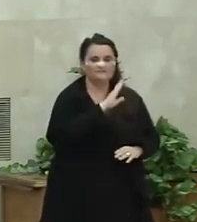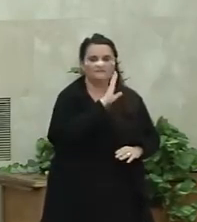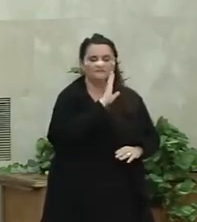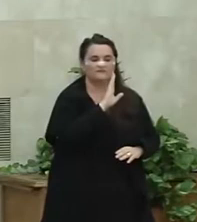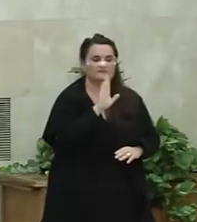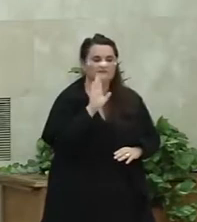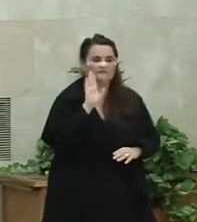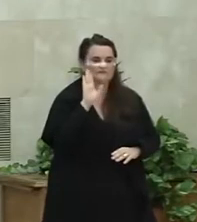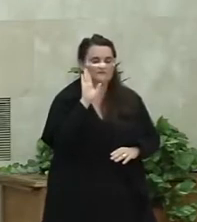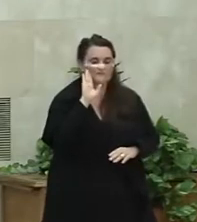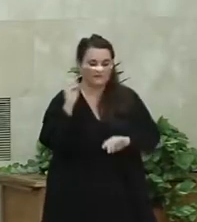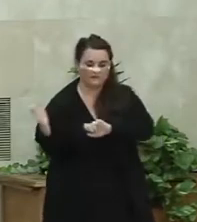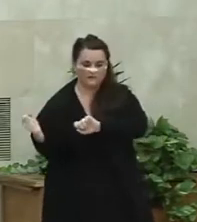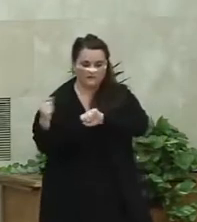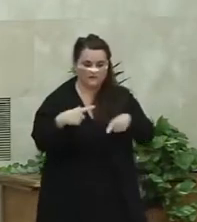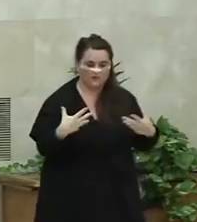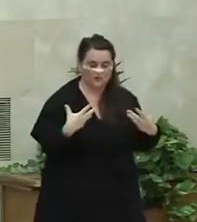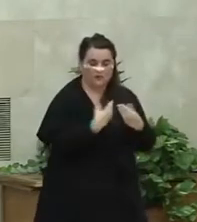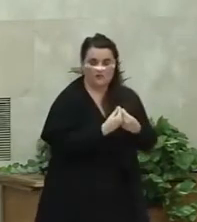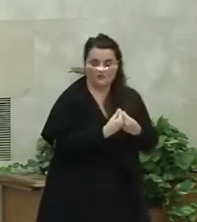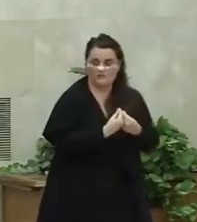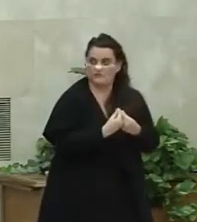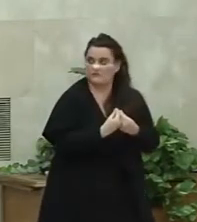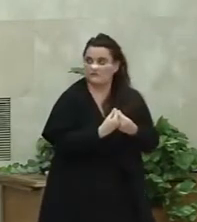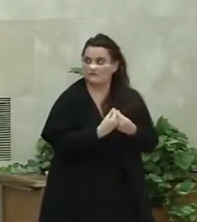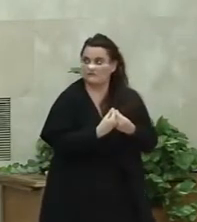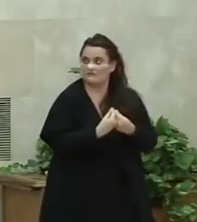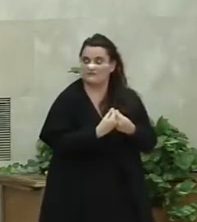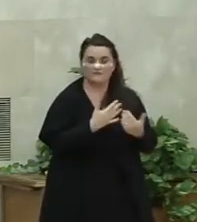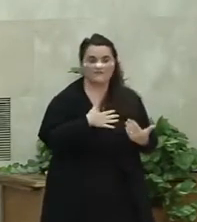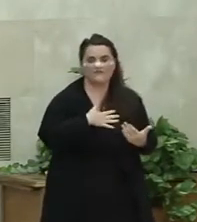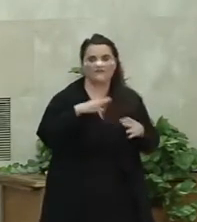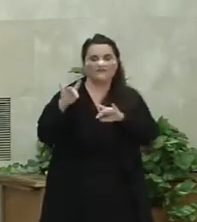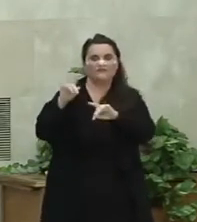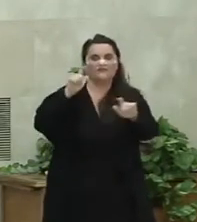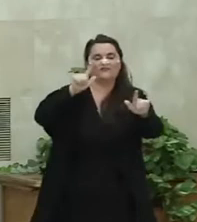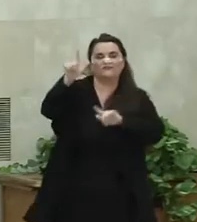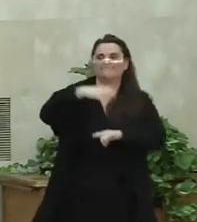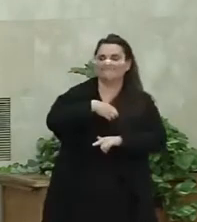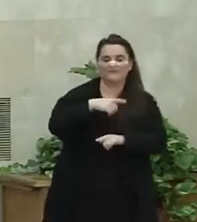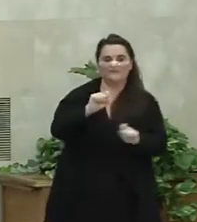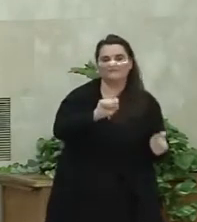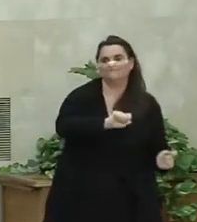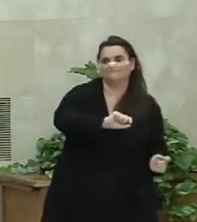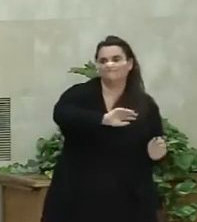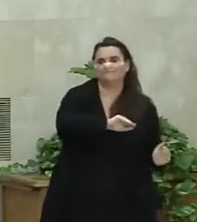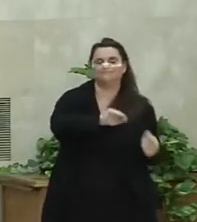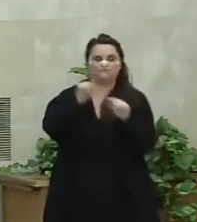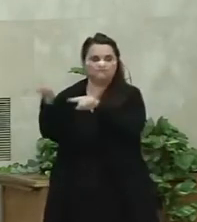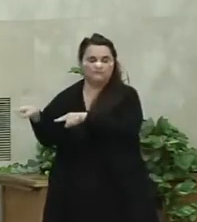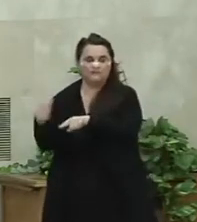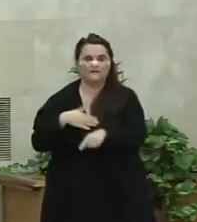emigró junto a ella, pero que no soportó estar lejos de su tierra y se volvió. Madre,